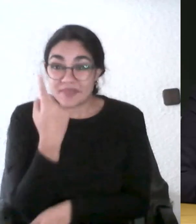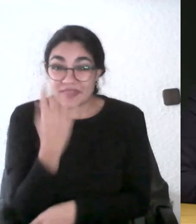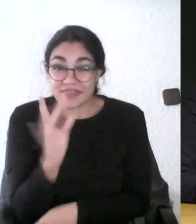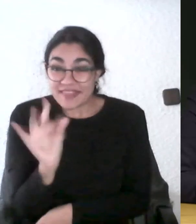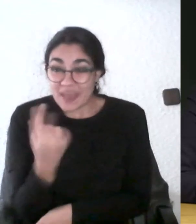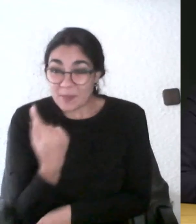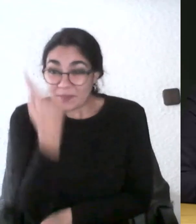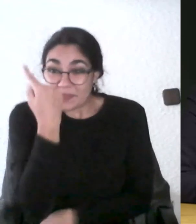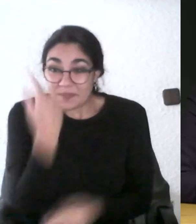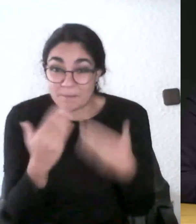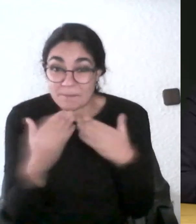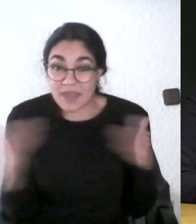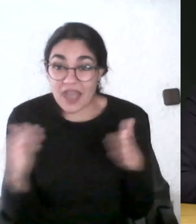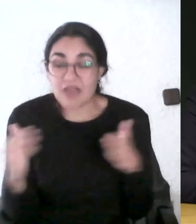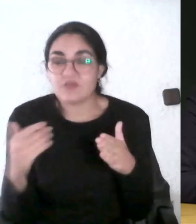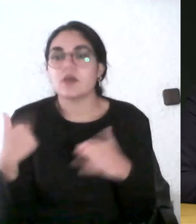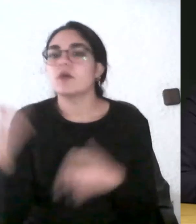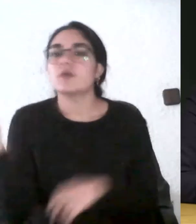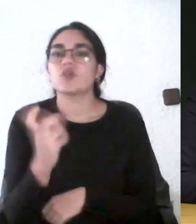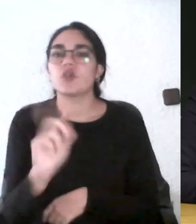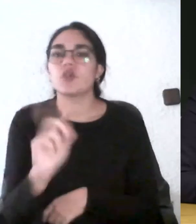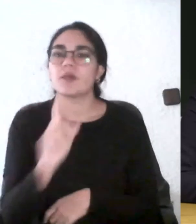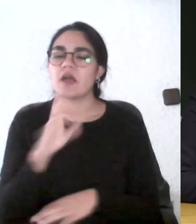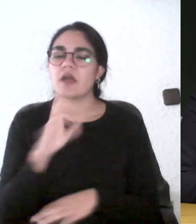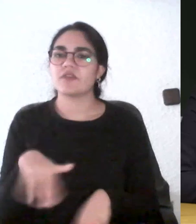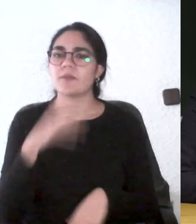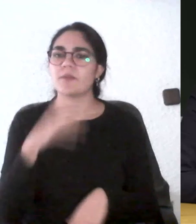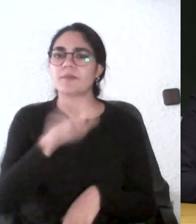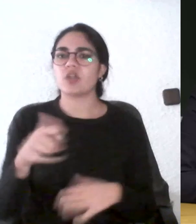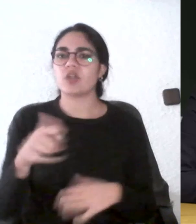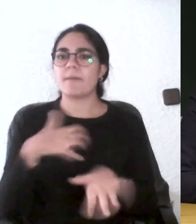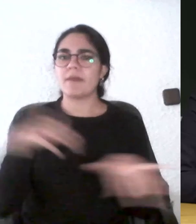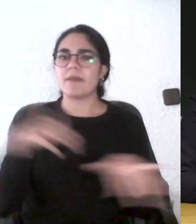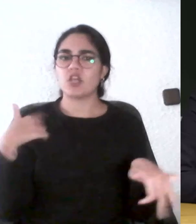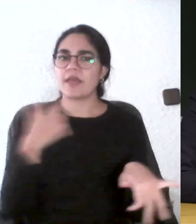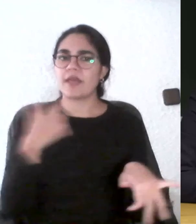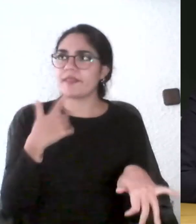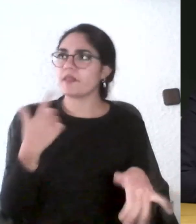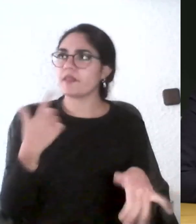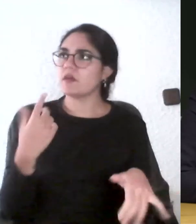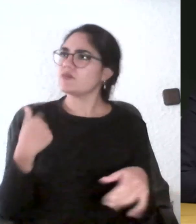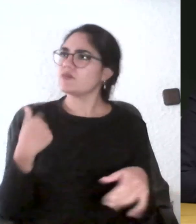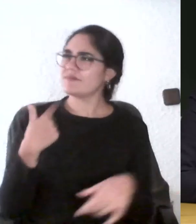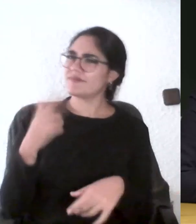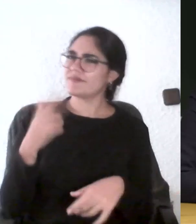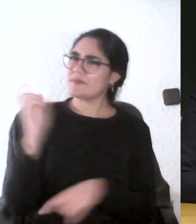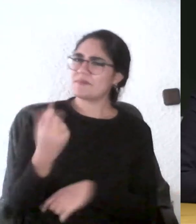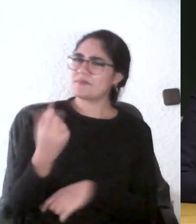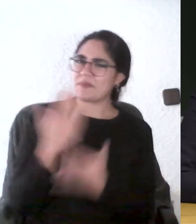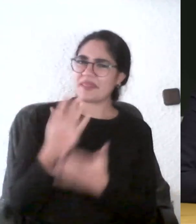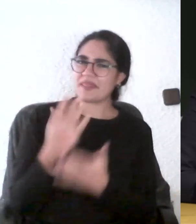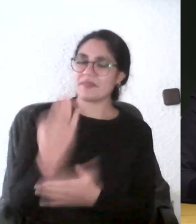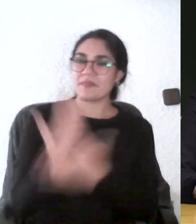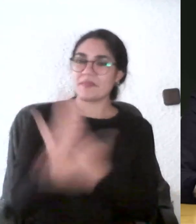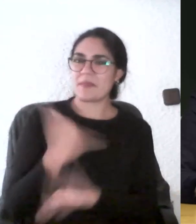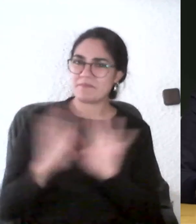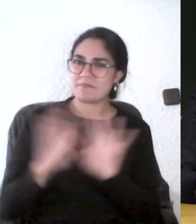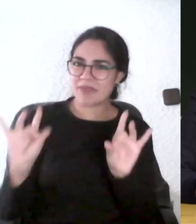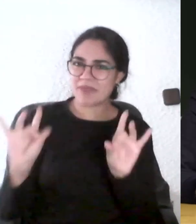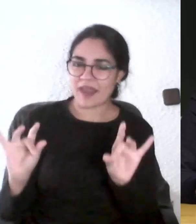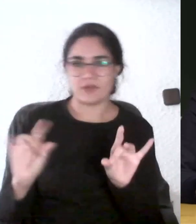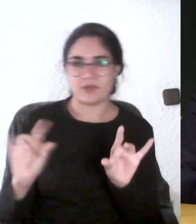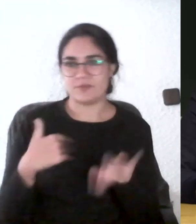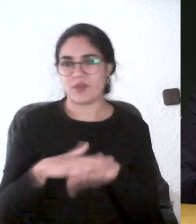¿para qué? si los primeros días prácticamente no son para nada y yo digo es el día más importante de toda mi asignatura es el día en el te voy a contar cuáles son